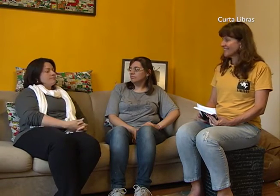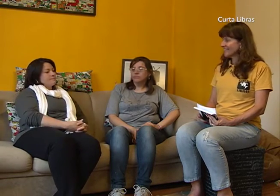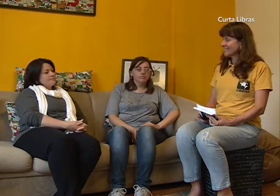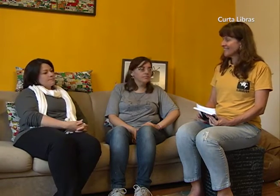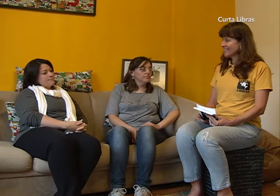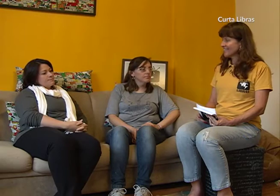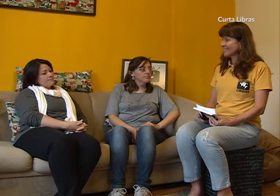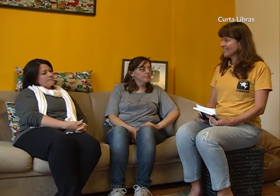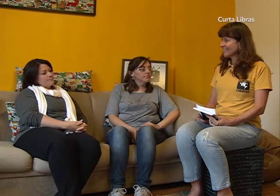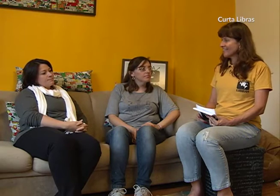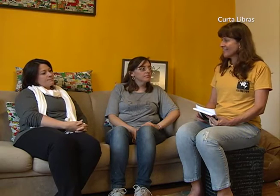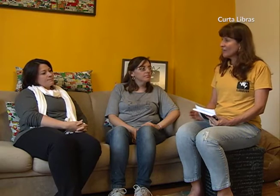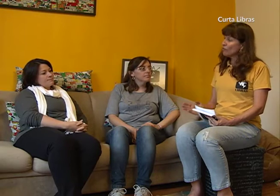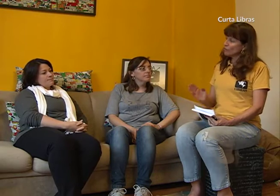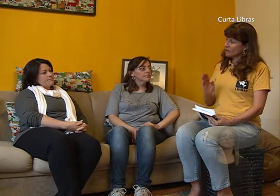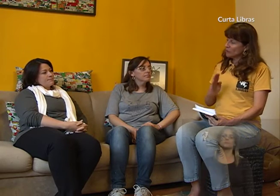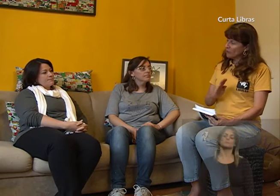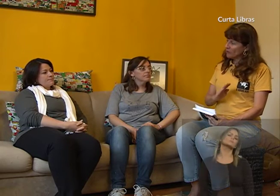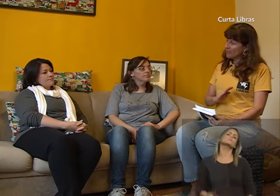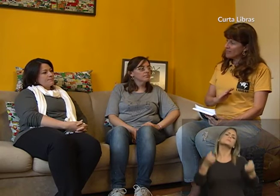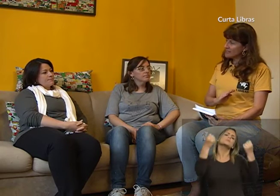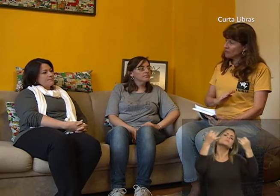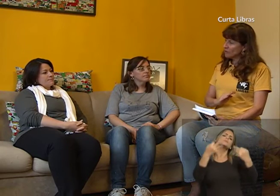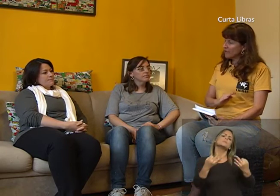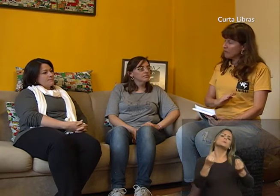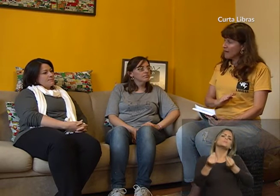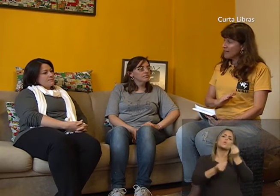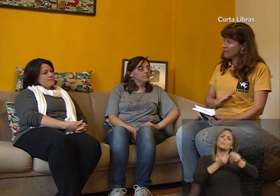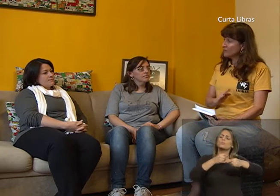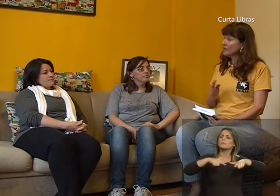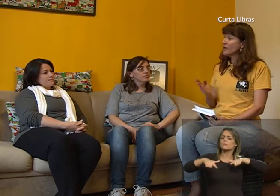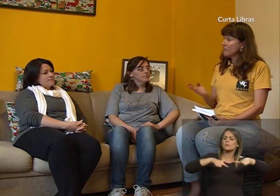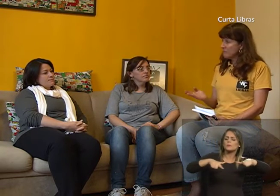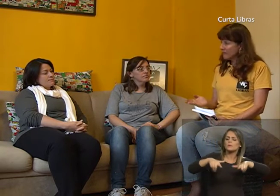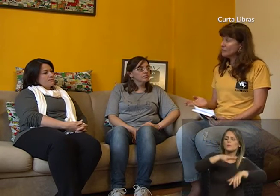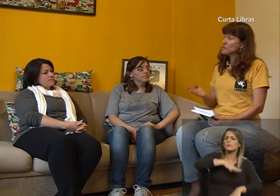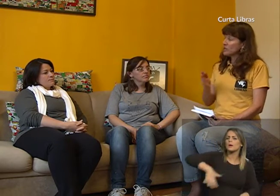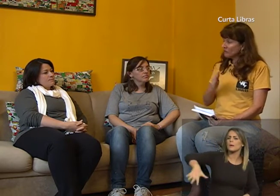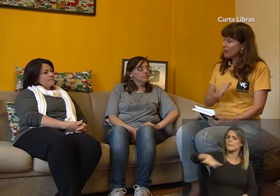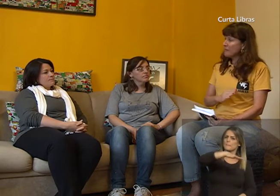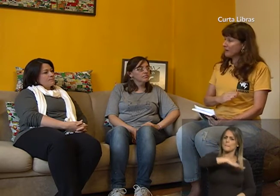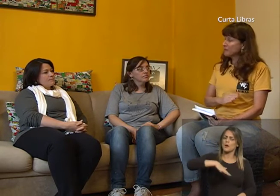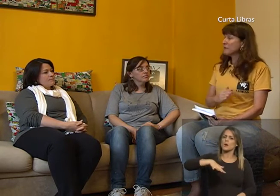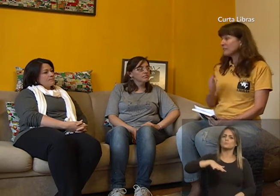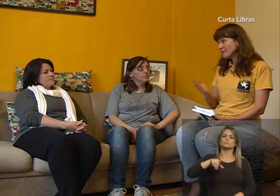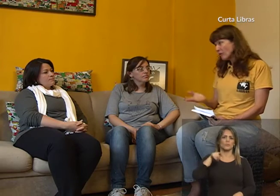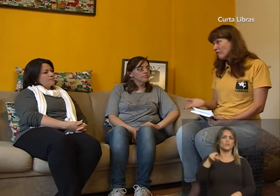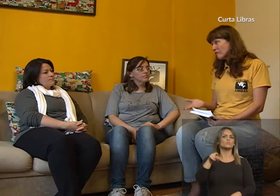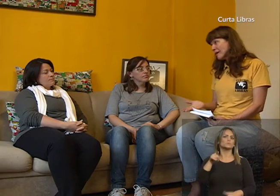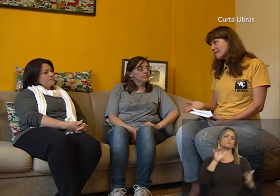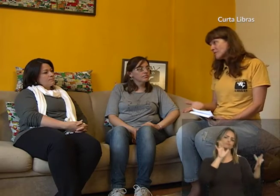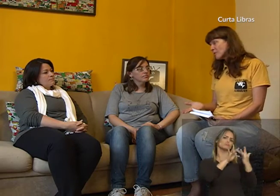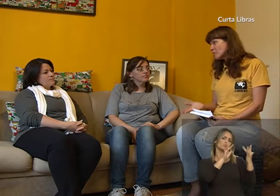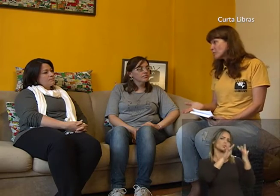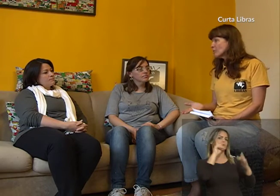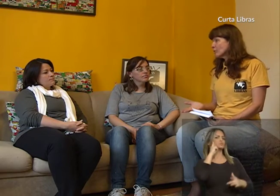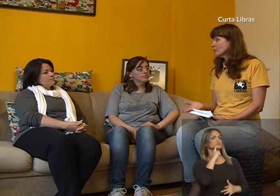ouvintes. Afinal, minha família é ouvinte. Voltando um pouquinho à questão do trabalho. No seu trabalho também você convive bastante com surdos.